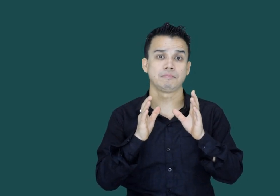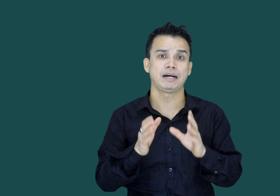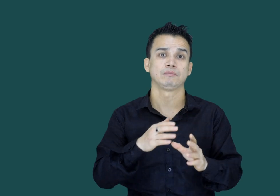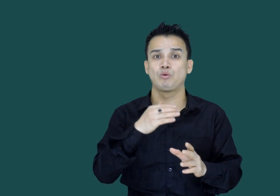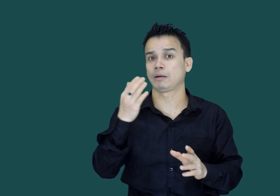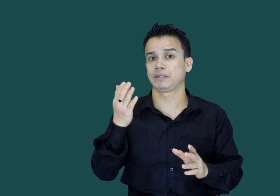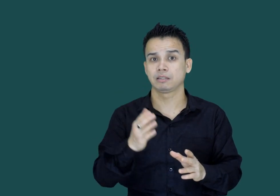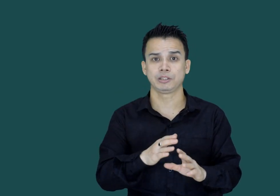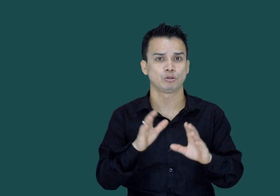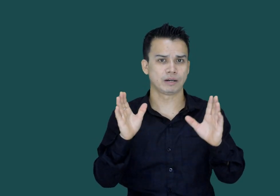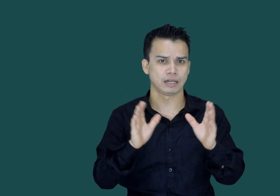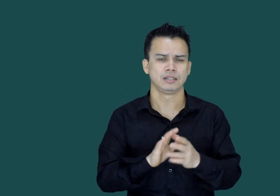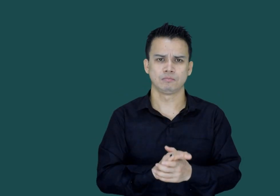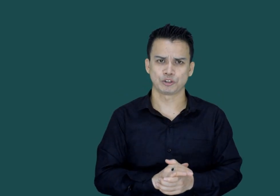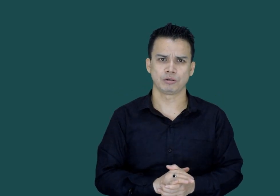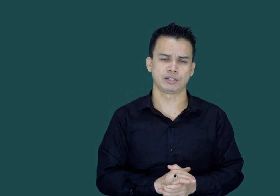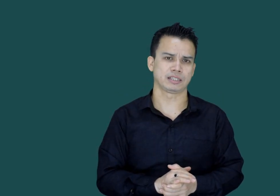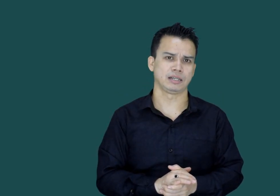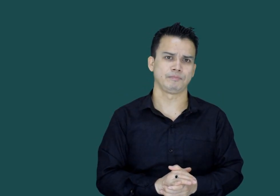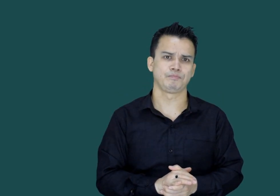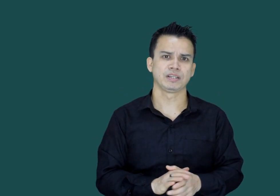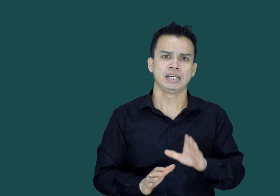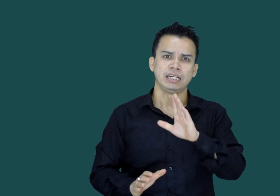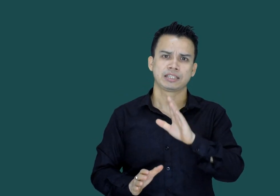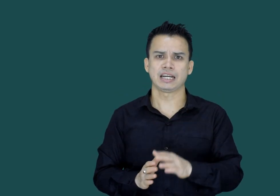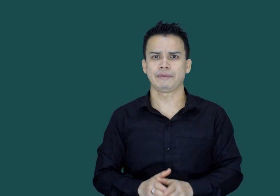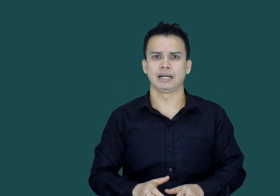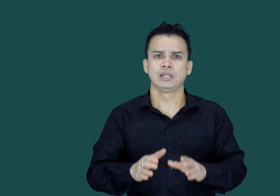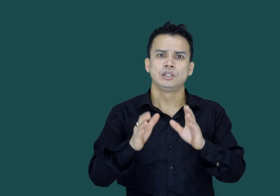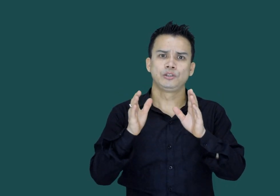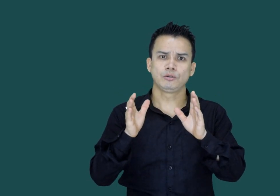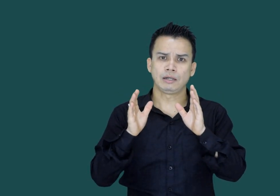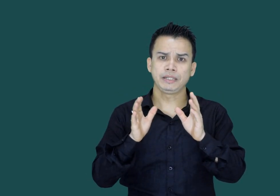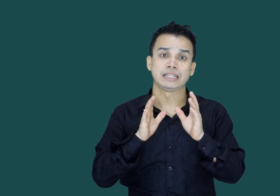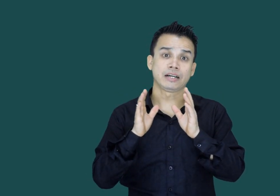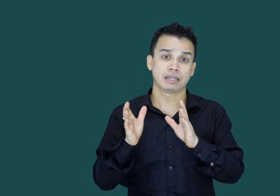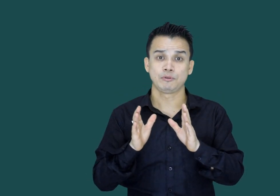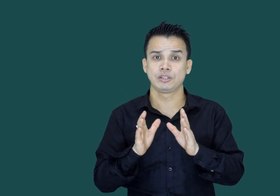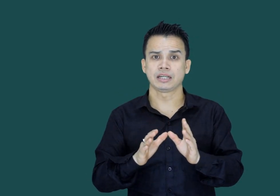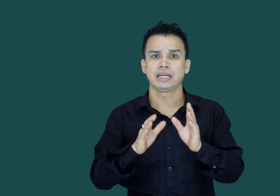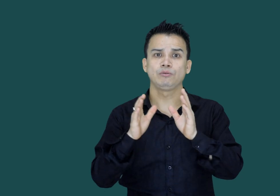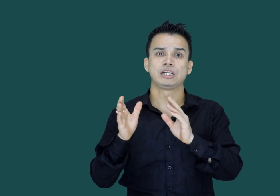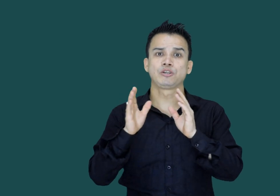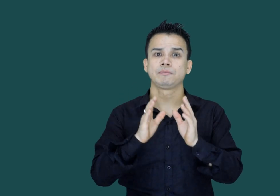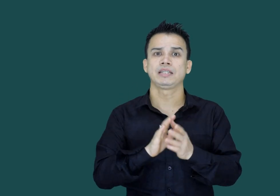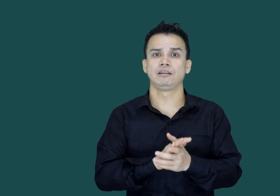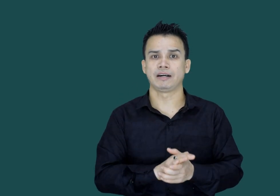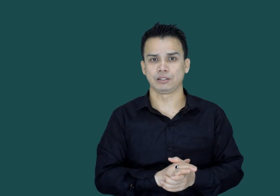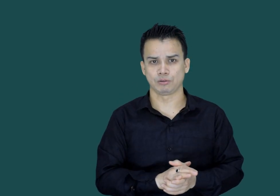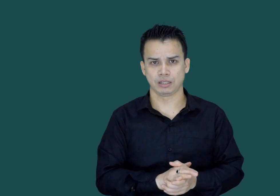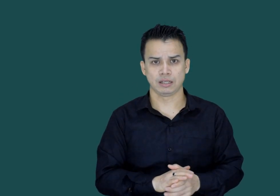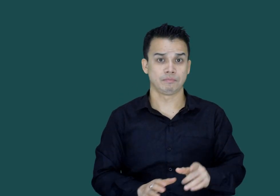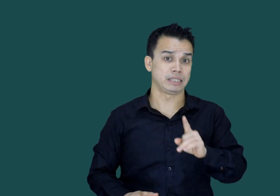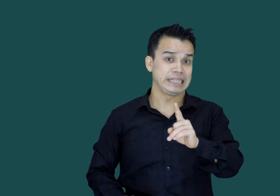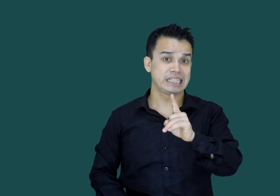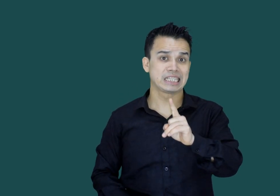پاس بڑھا پہ تک بھی چھوڑوانا مشکل ہو جاتا ہے اس کے علاوہ جو ابھی ڈرگ ابیوزر ہیں انہیں ٹریٹمنٹ دلوانی ہوگی but it's